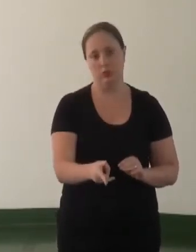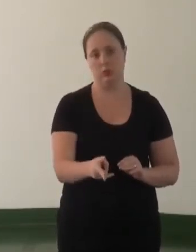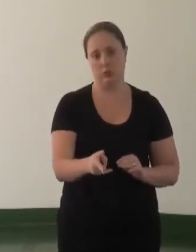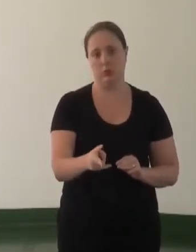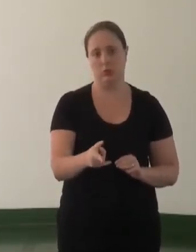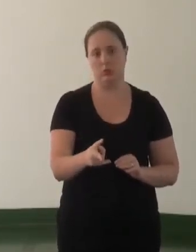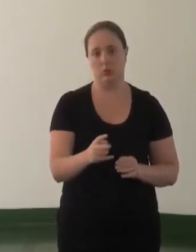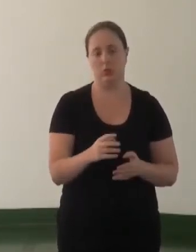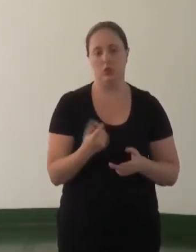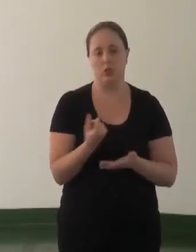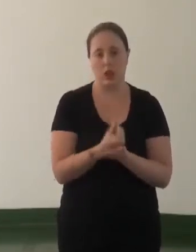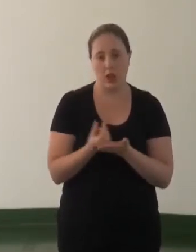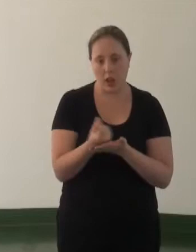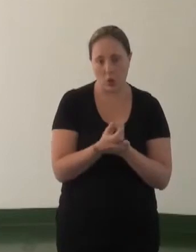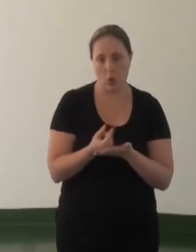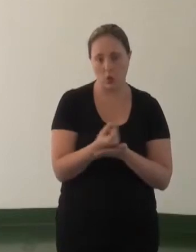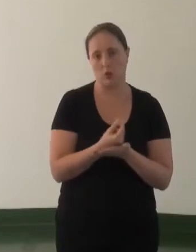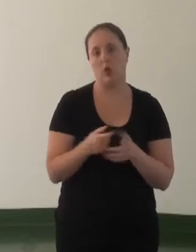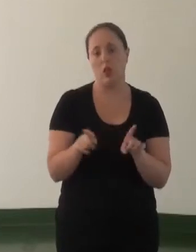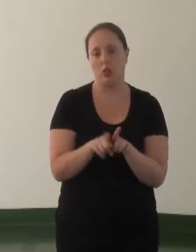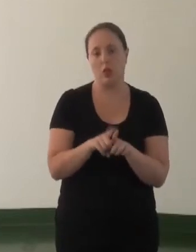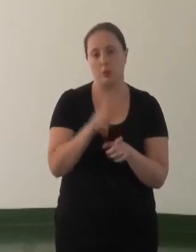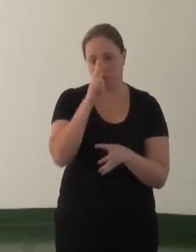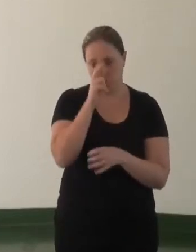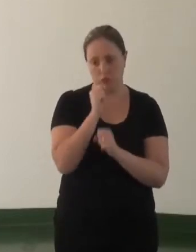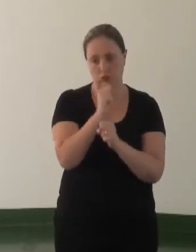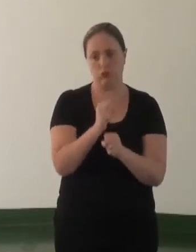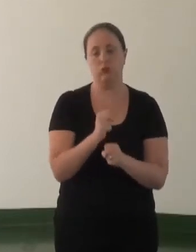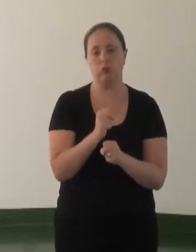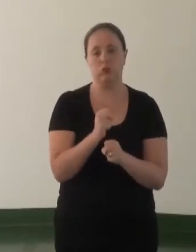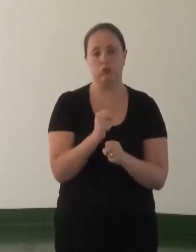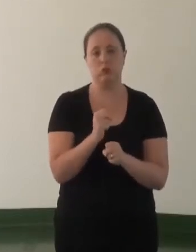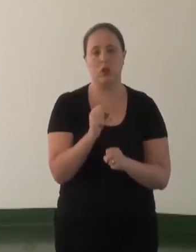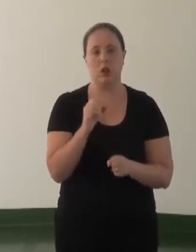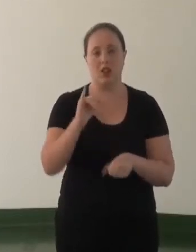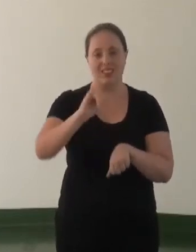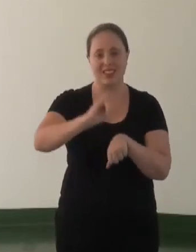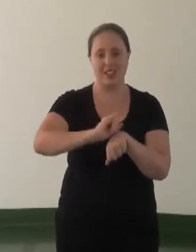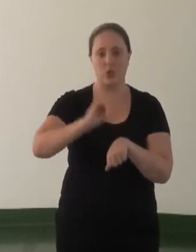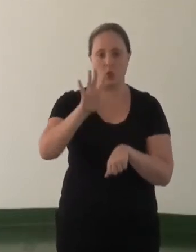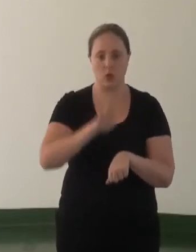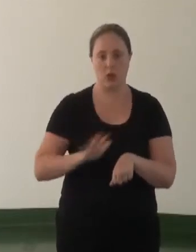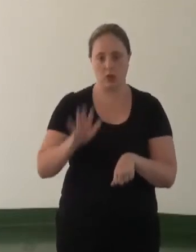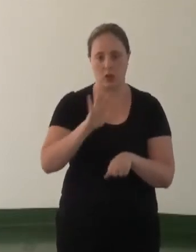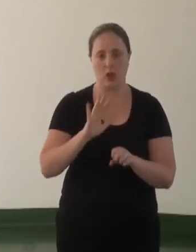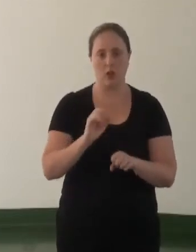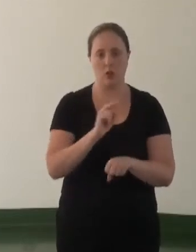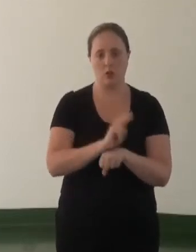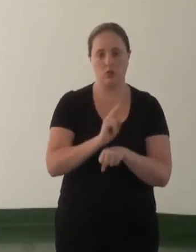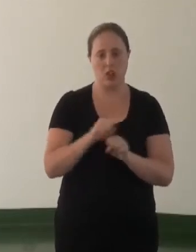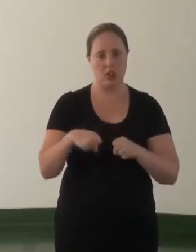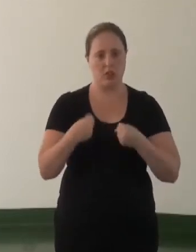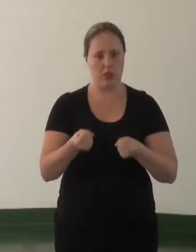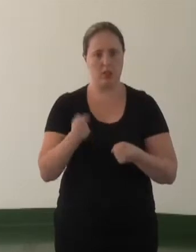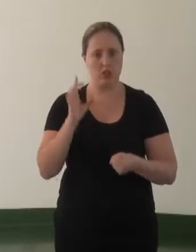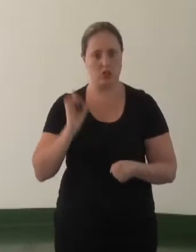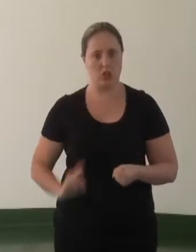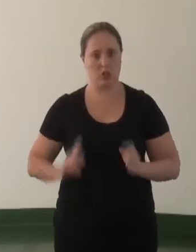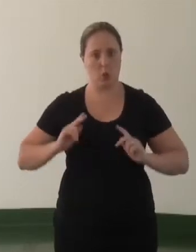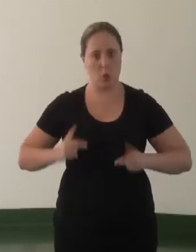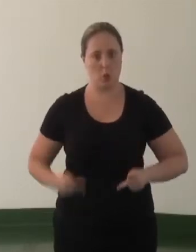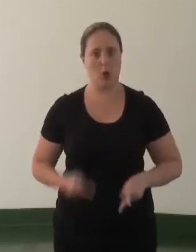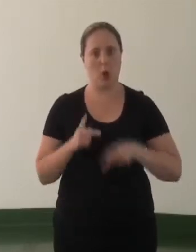aporte de recursos, além do fortalecimento do Centro Nacional de Defesa de Direitos Humanos da